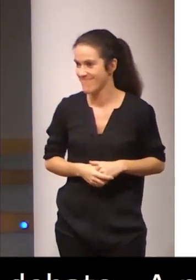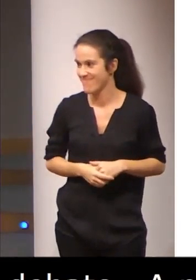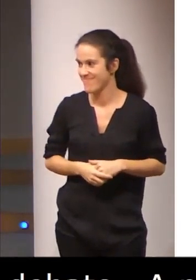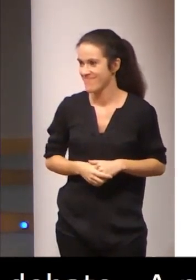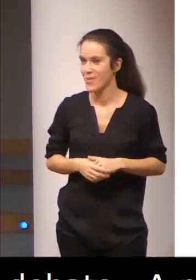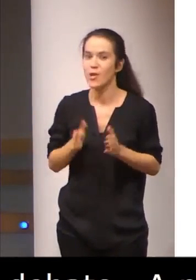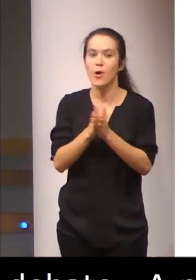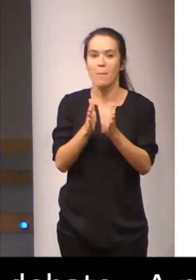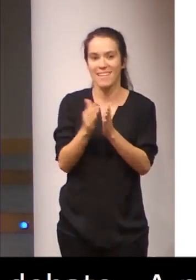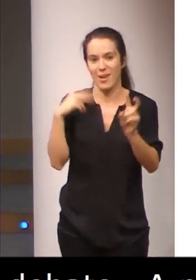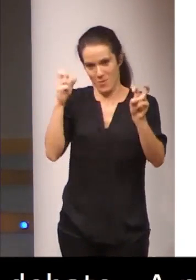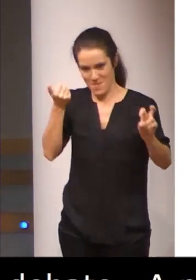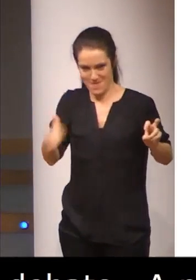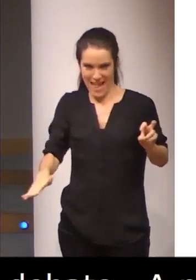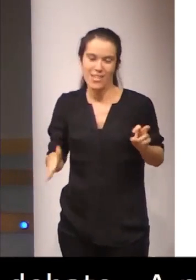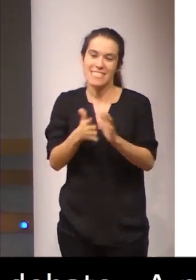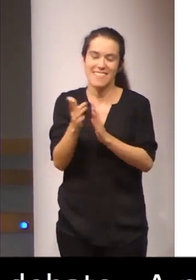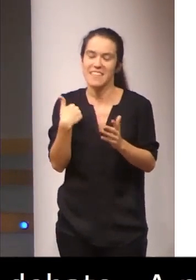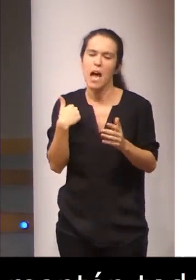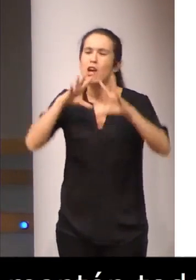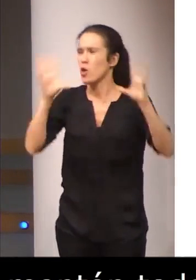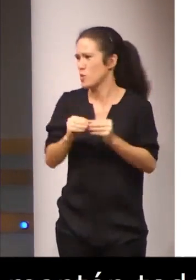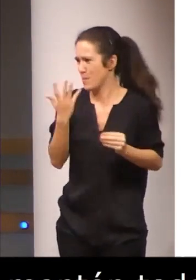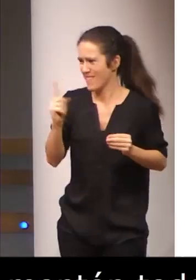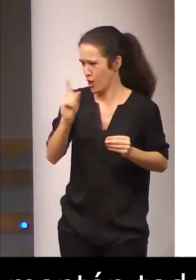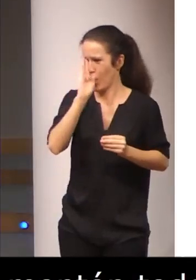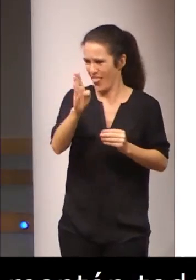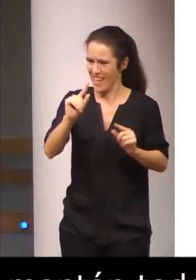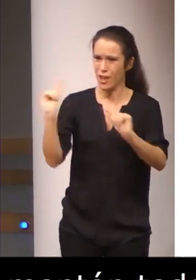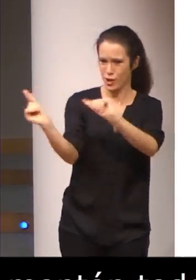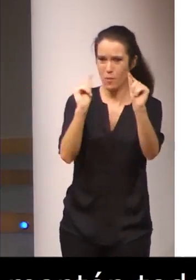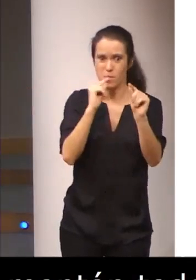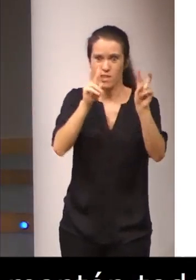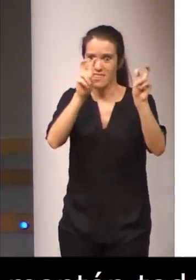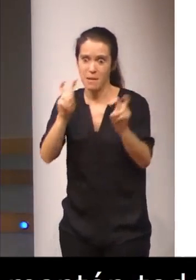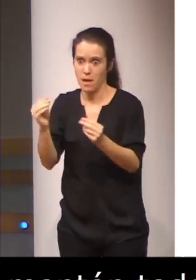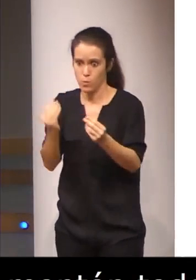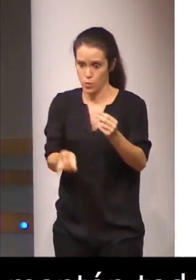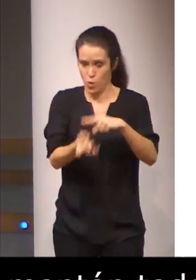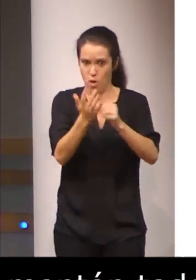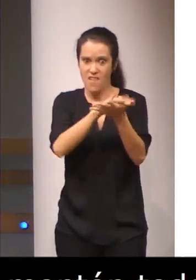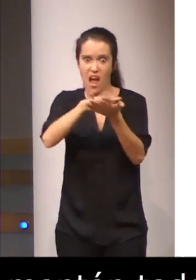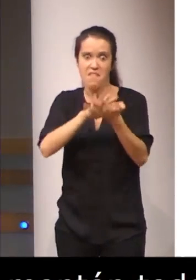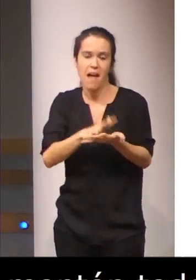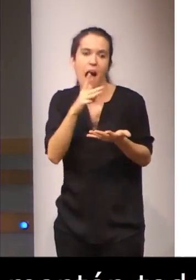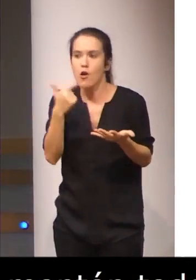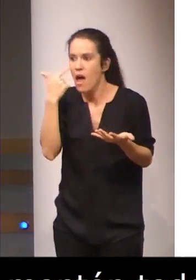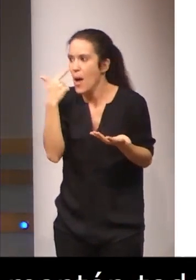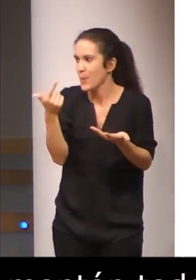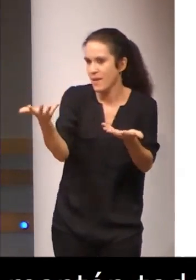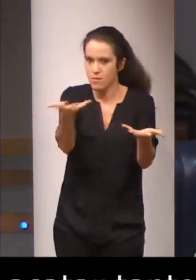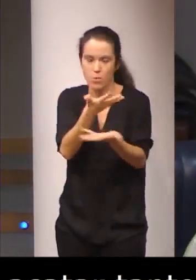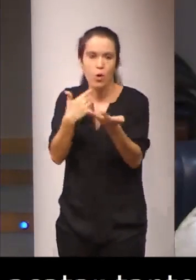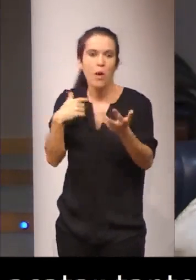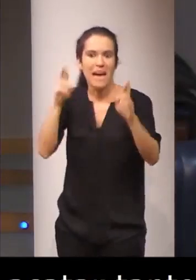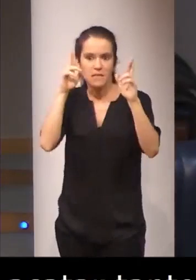compañero. No voy a hacer ninguna conclusión porque creo que hay un montón de temas planteados y, bueno, deseo que sea lo